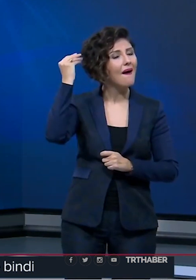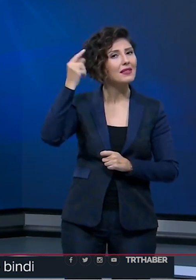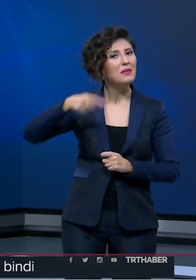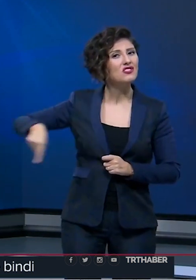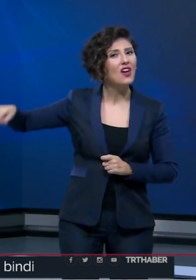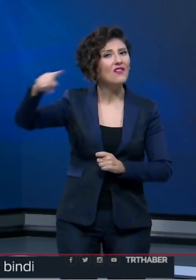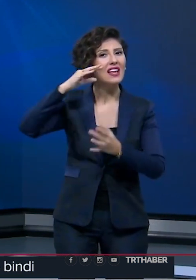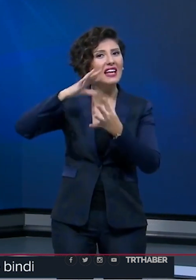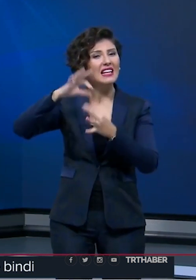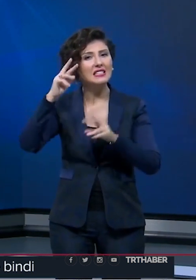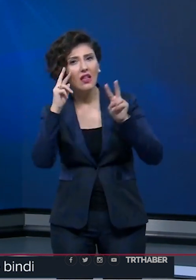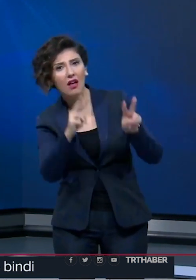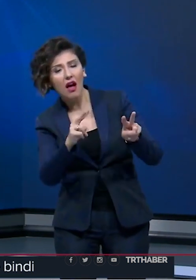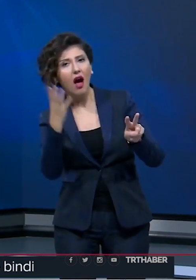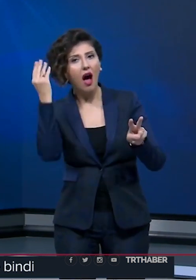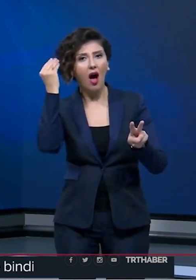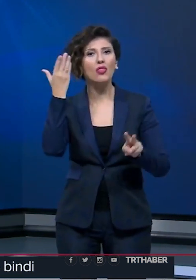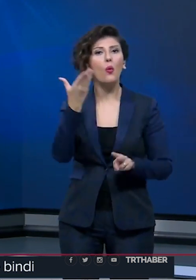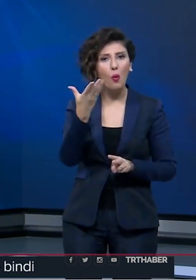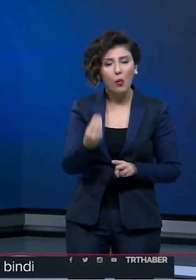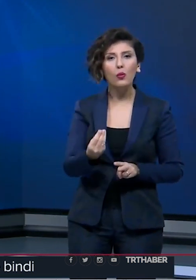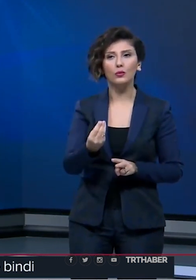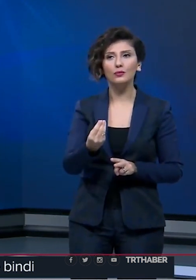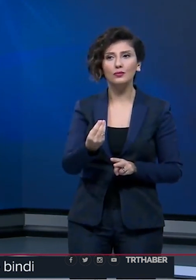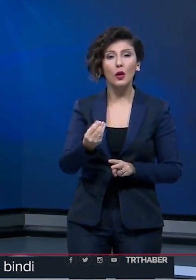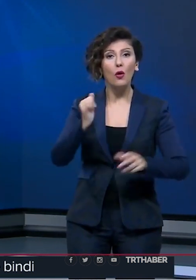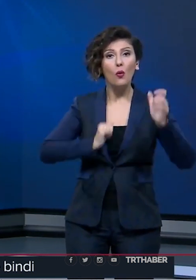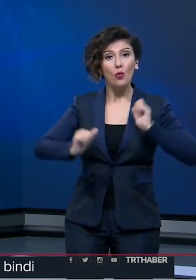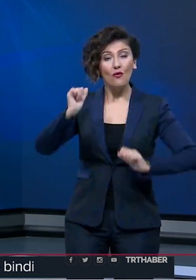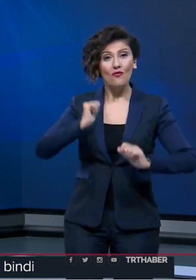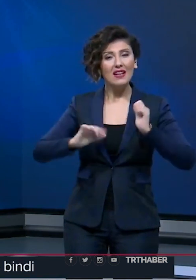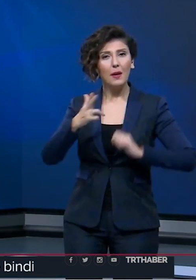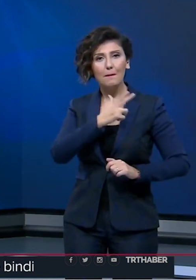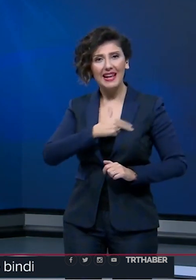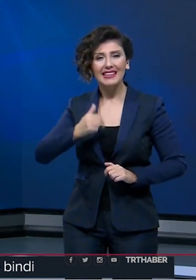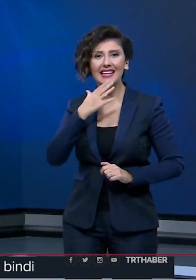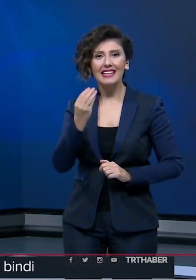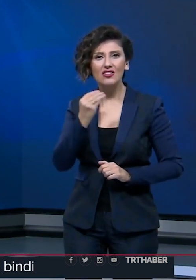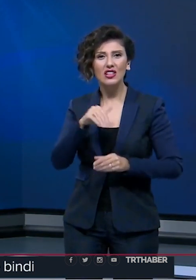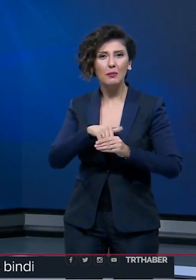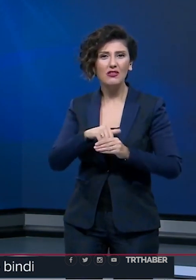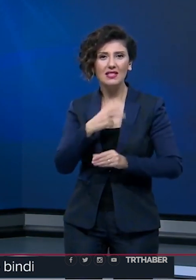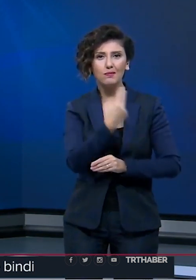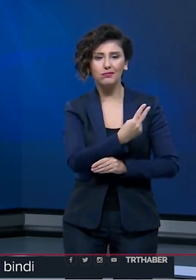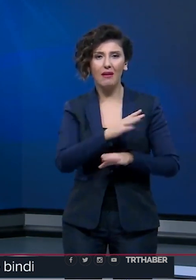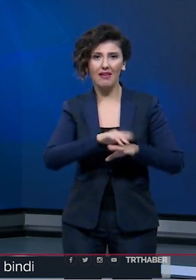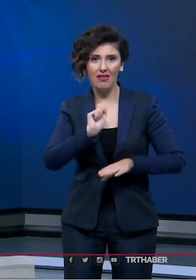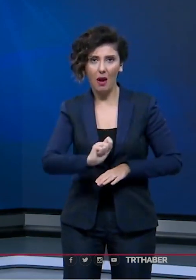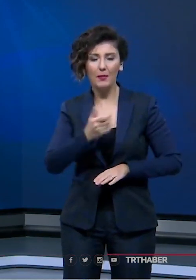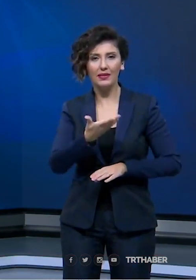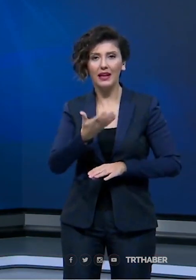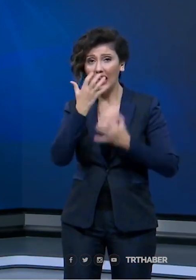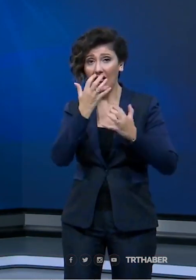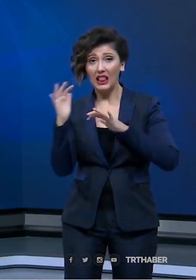tarafından nasıl anlaşıldıklarına. Alparslan Üniversitesi ve Belediye Gençlik Meclisi'nin düzenlediği etkinliğe